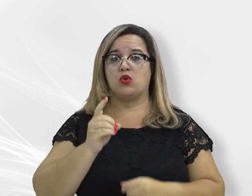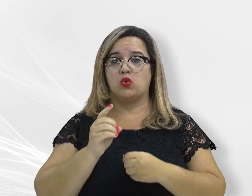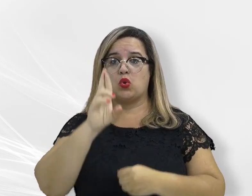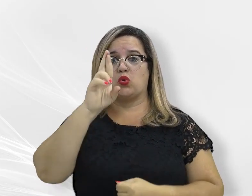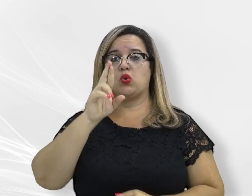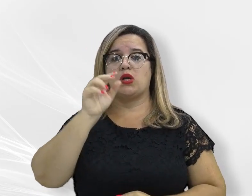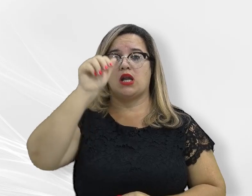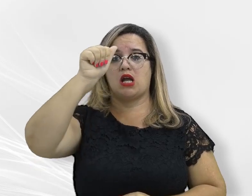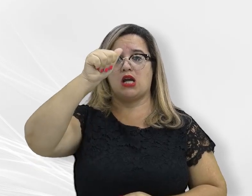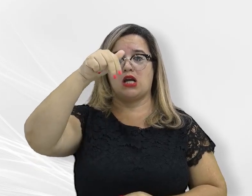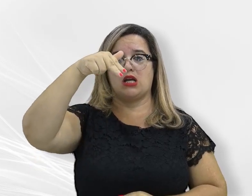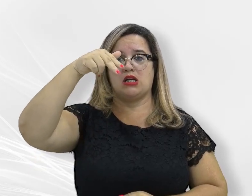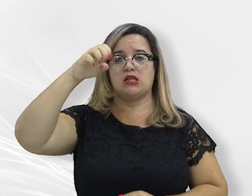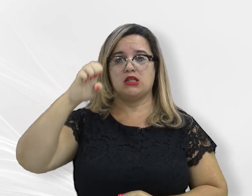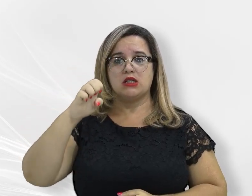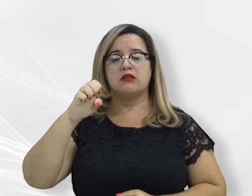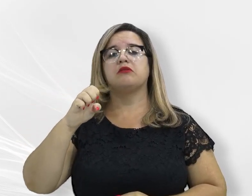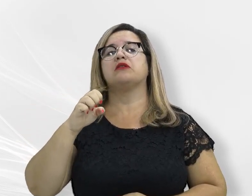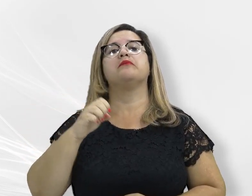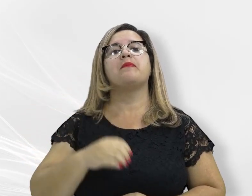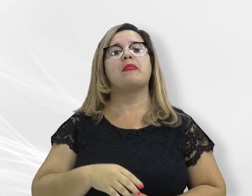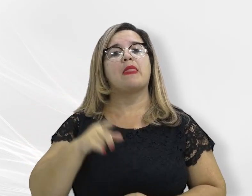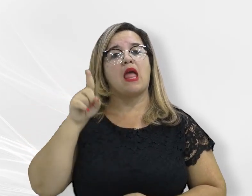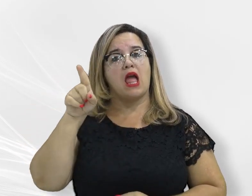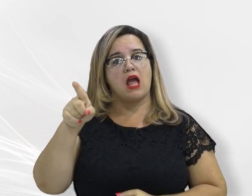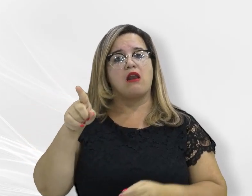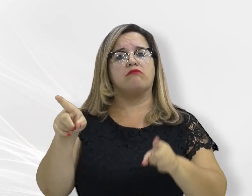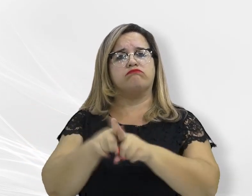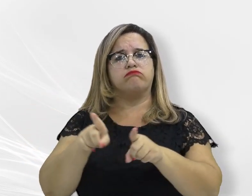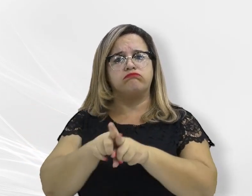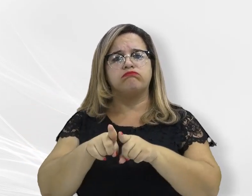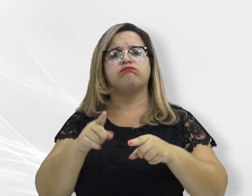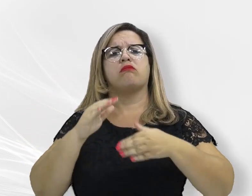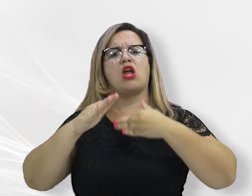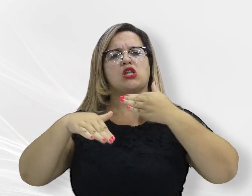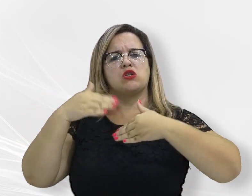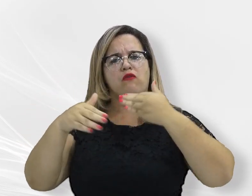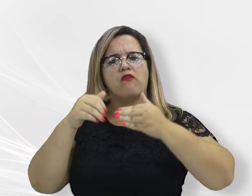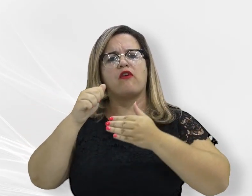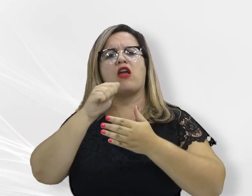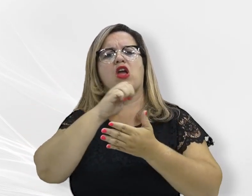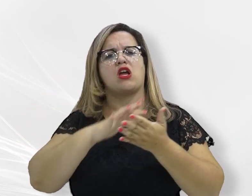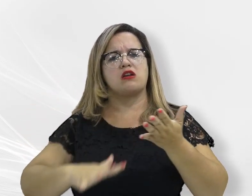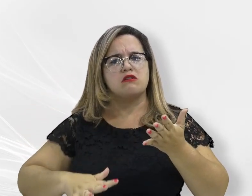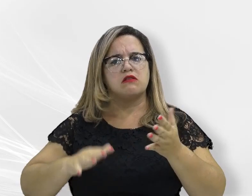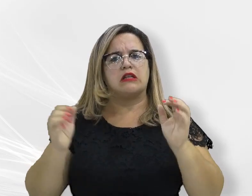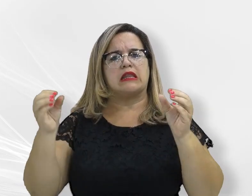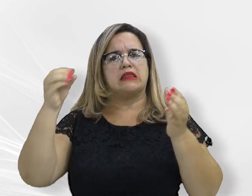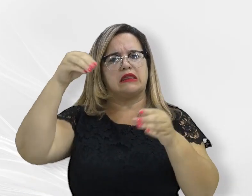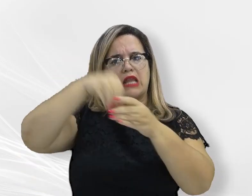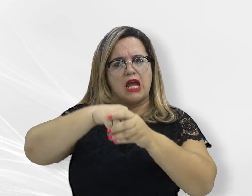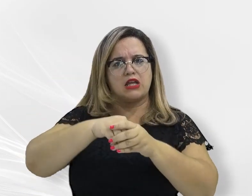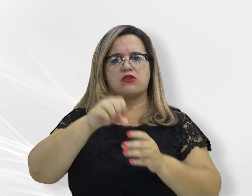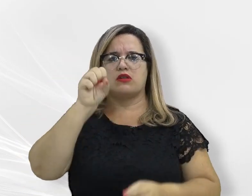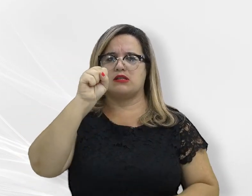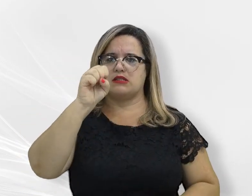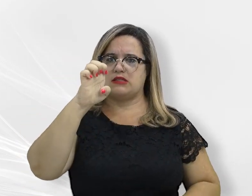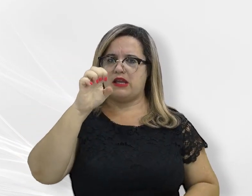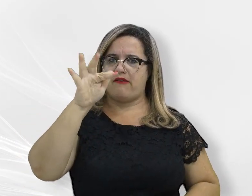da sua atuação junto à 14ª Promotoria, inclusive desenvolveu suas atividades dentro da Secretaria de Fazenda. Exerceu